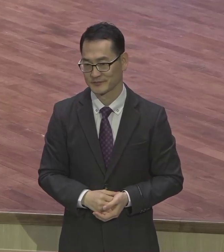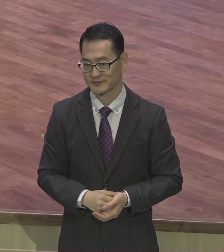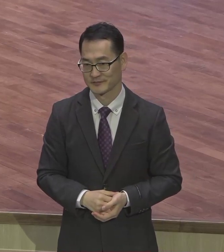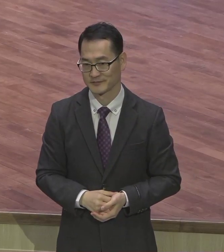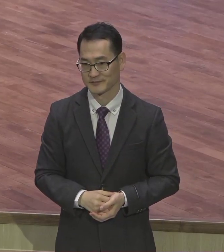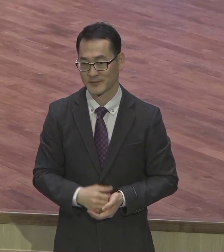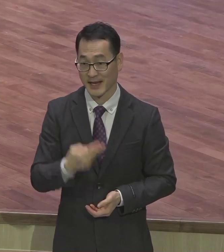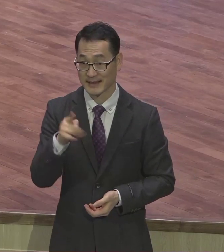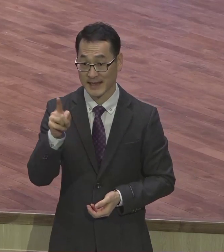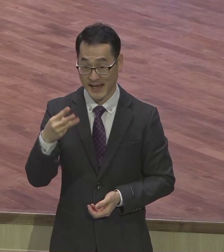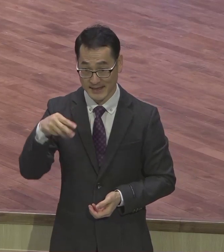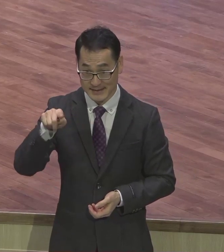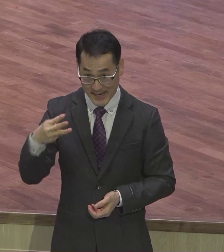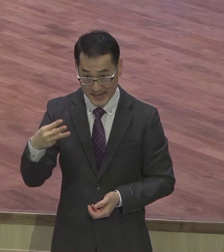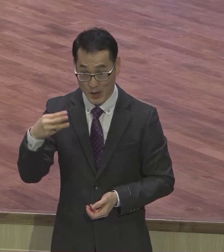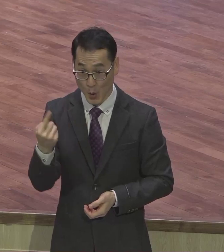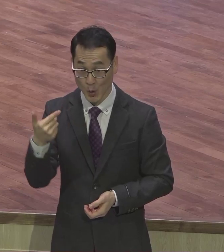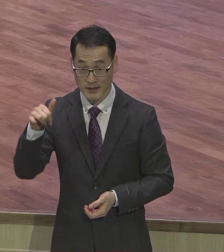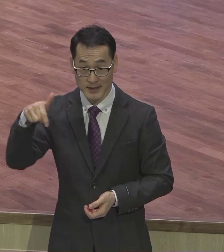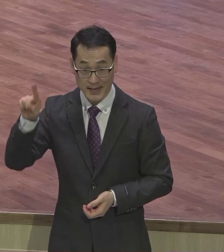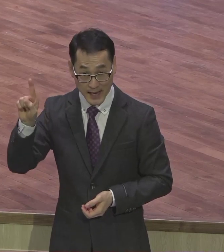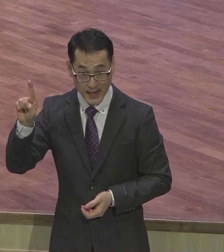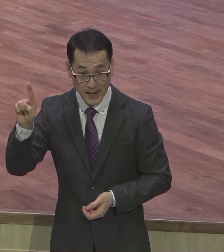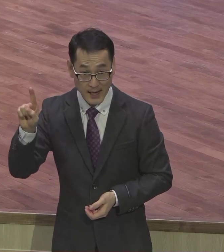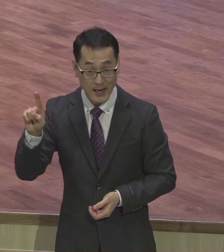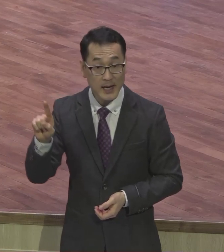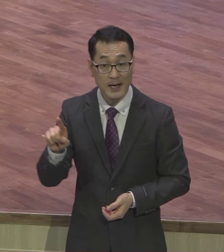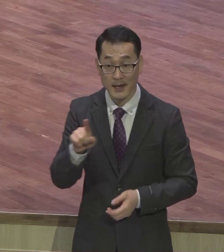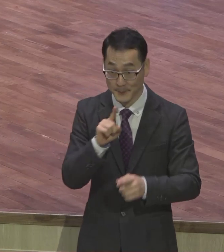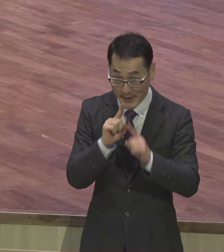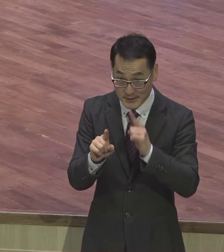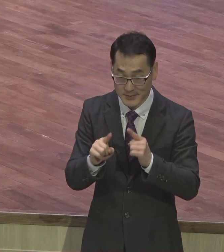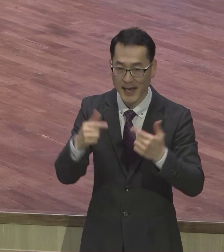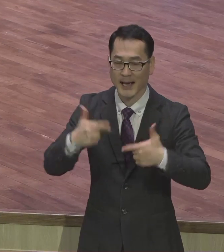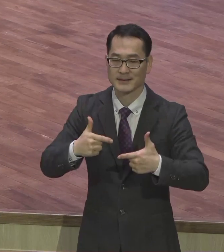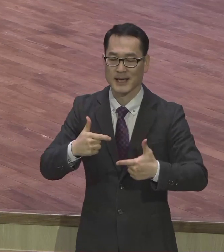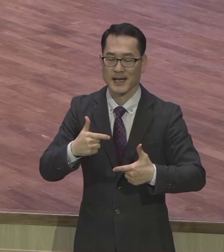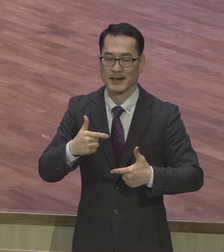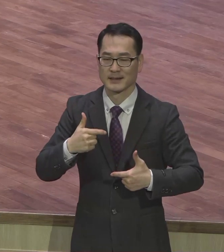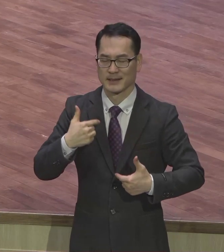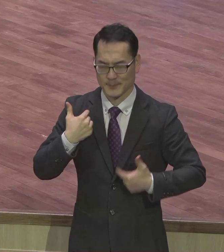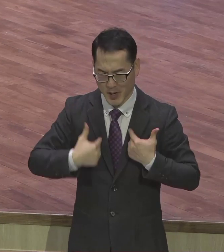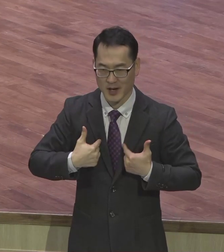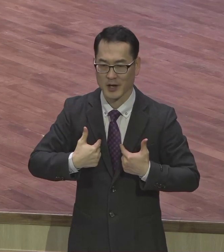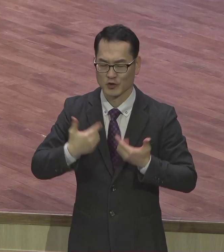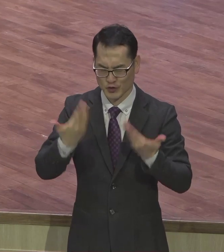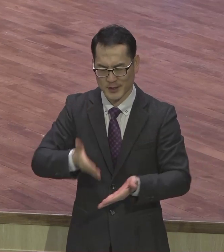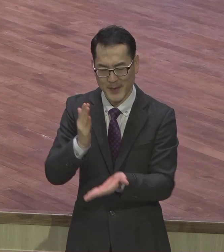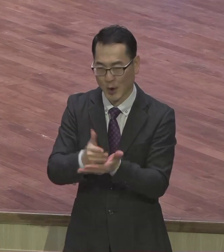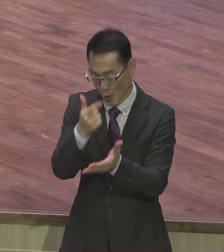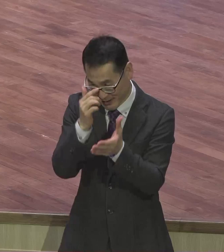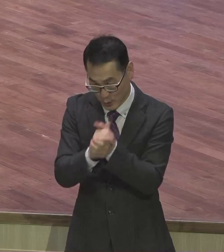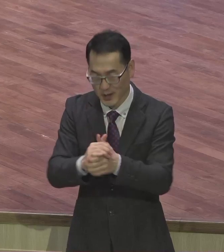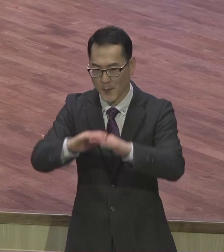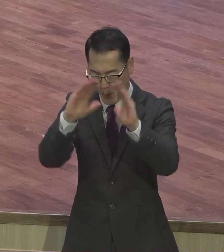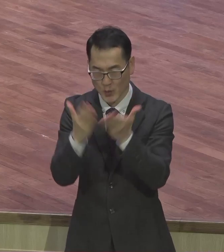항상 기뻐하라 쉬지 말고 기도하라 범사에 감사하라 이는 그리스도 예수